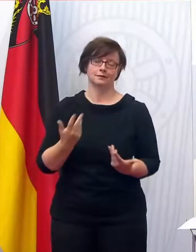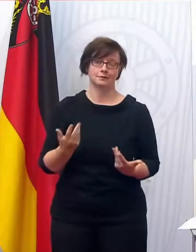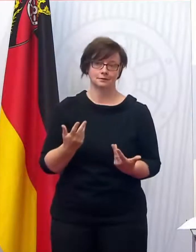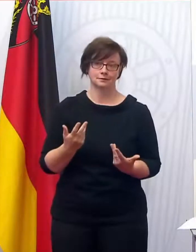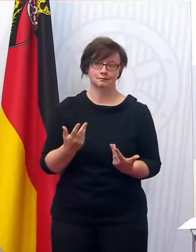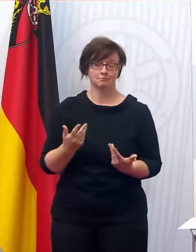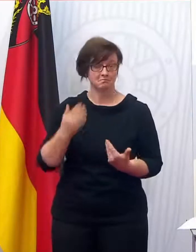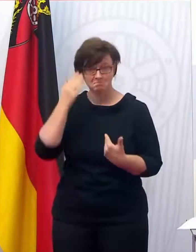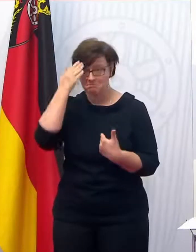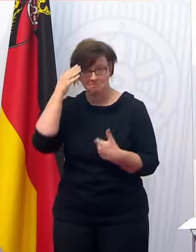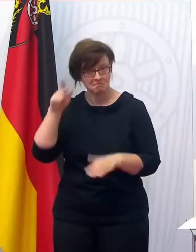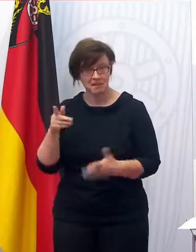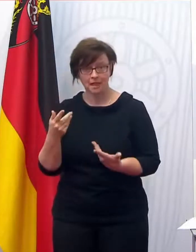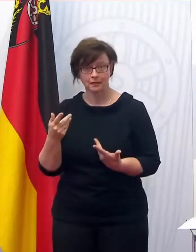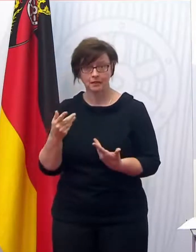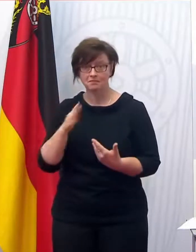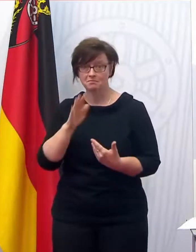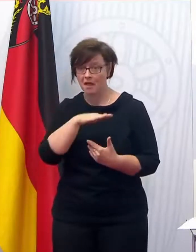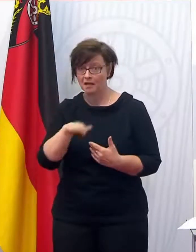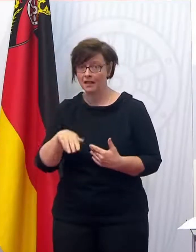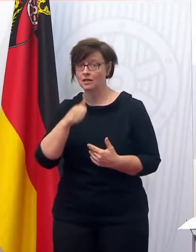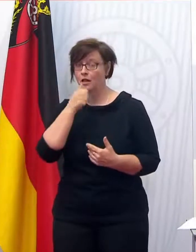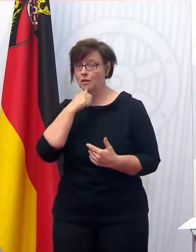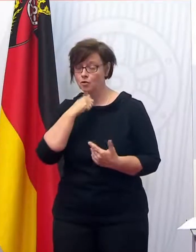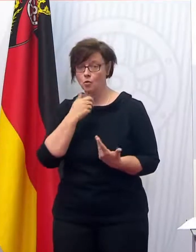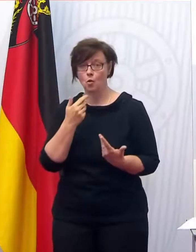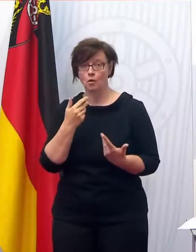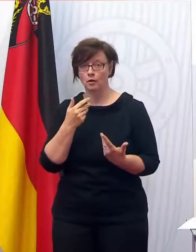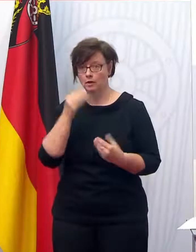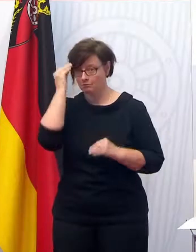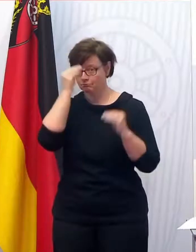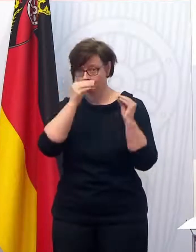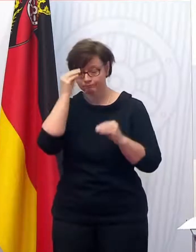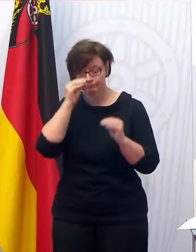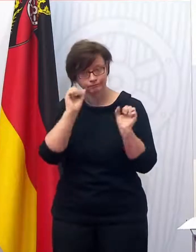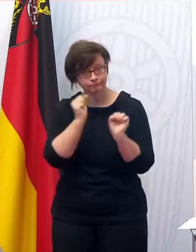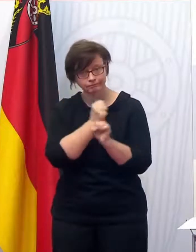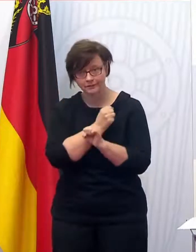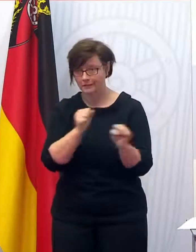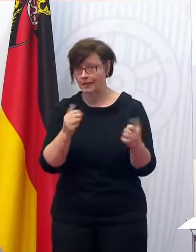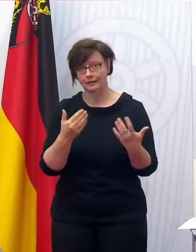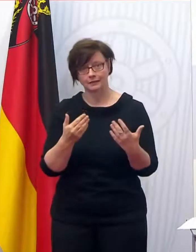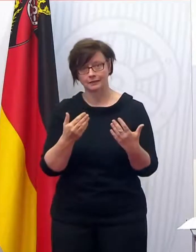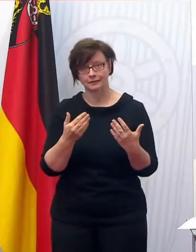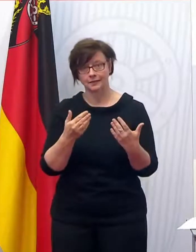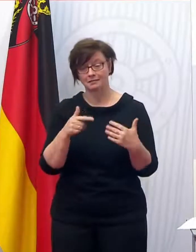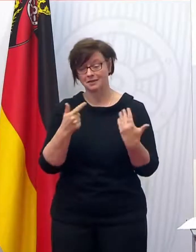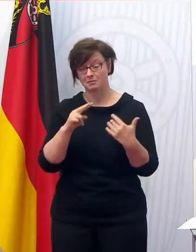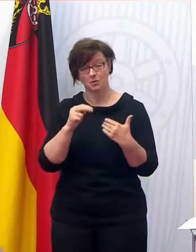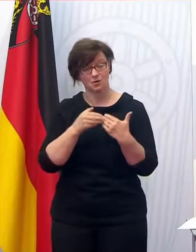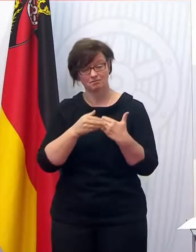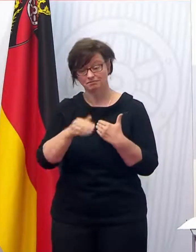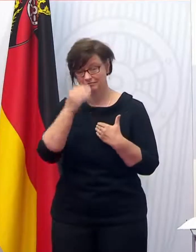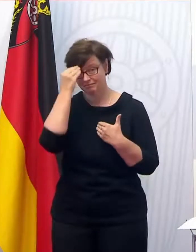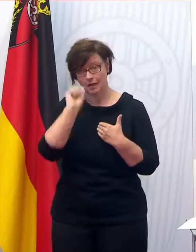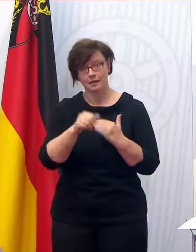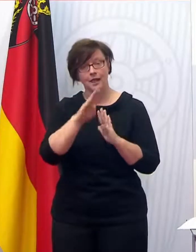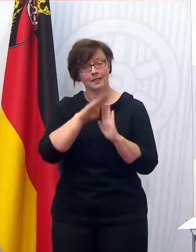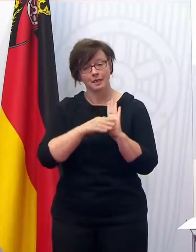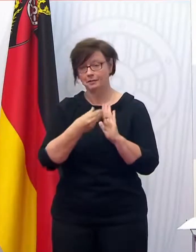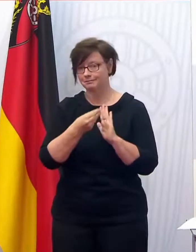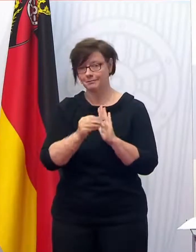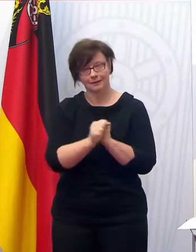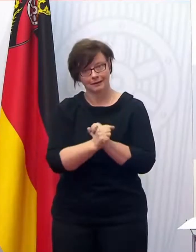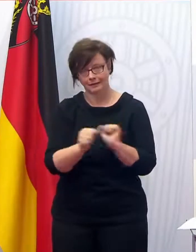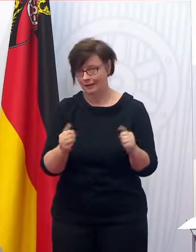solange wir die nicht kennen, dass sich Kinder und Jugendliche nicht registrieren können beim Land ab dem 7. Juni und auch nicht an der Terminvergabe teilnehmen